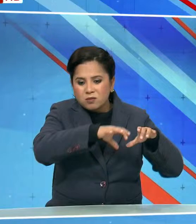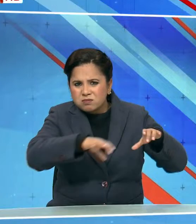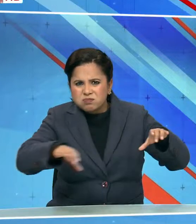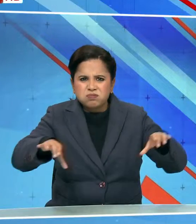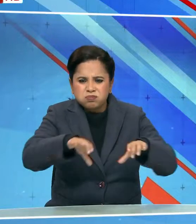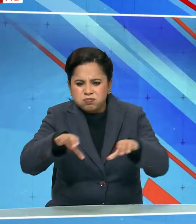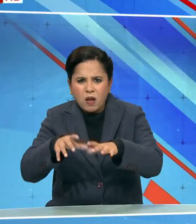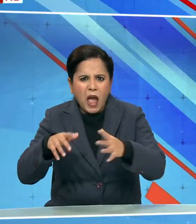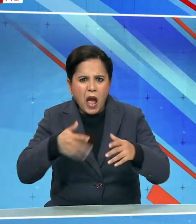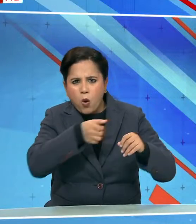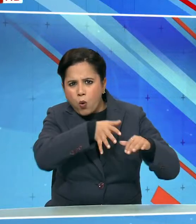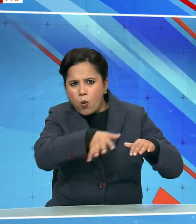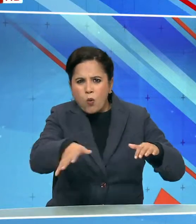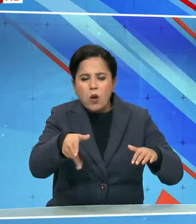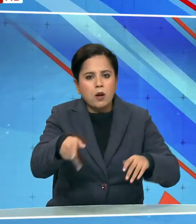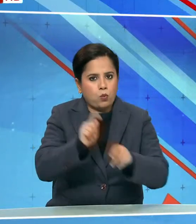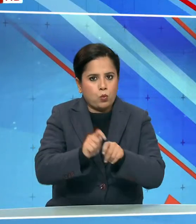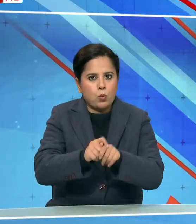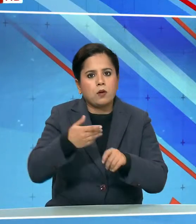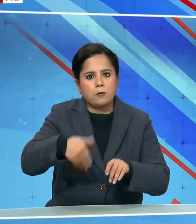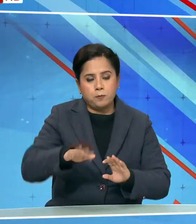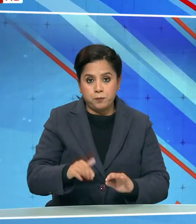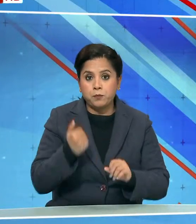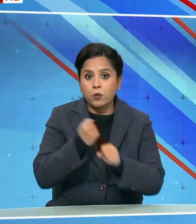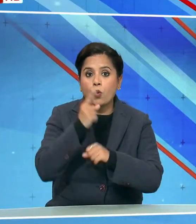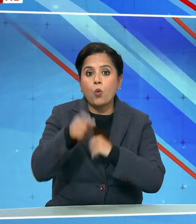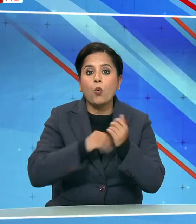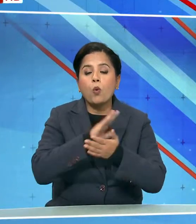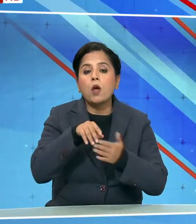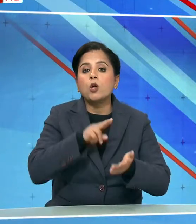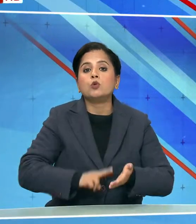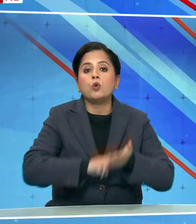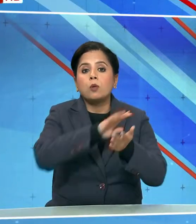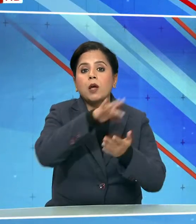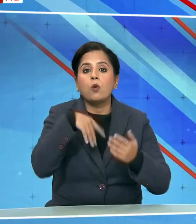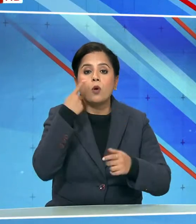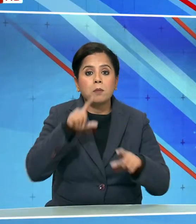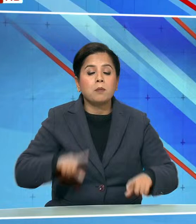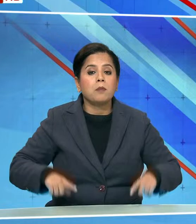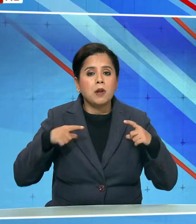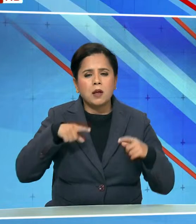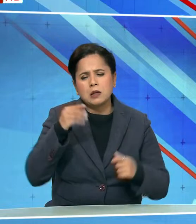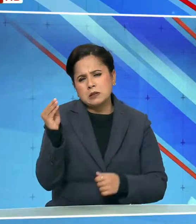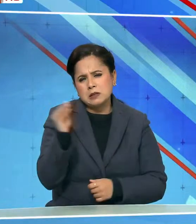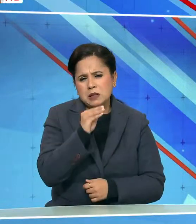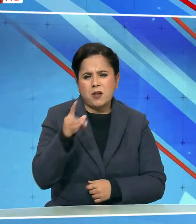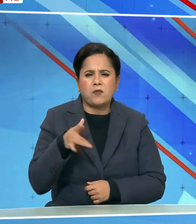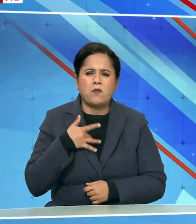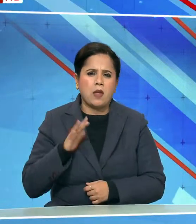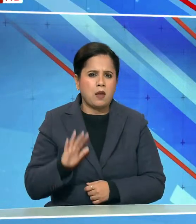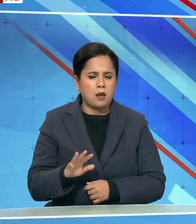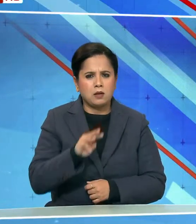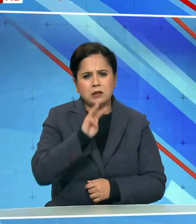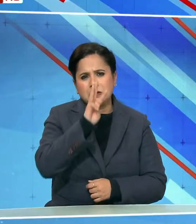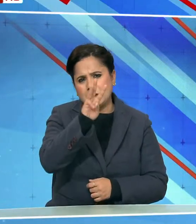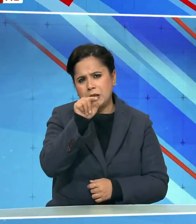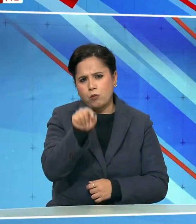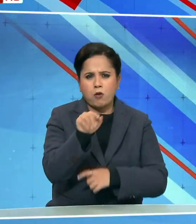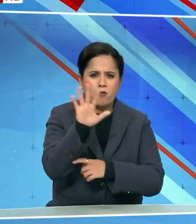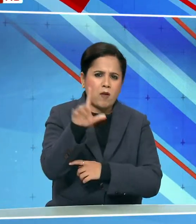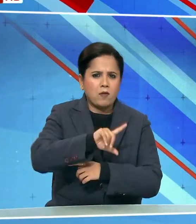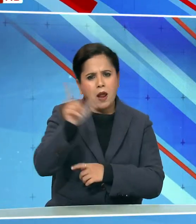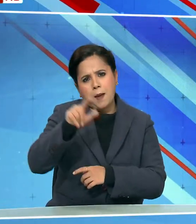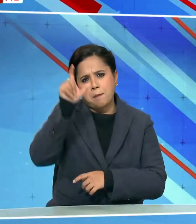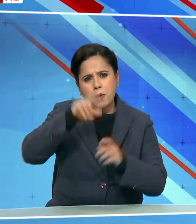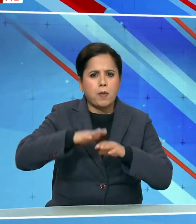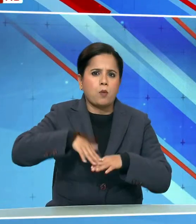का समाधान करने का भी कारे हो रहा है गोरकपुर के उत्तरी छेतर में निवास करने वाली इलगभग साड़े तीन लाग सेधिक